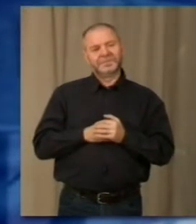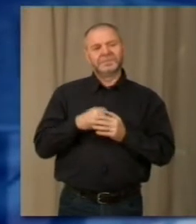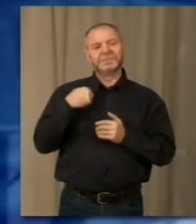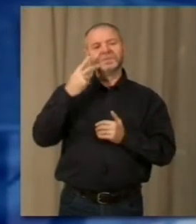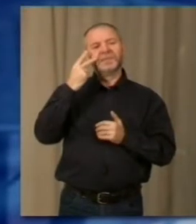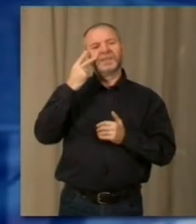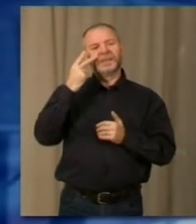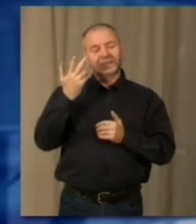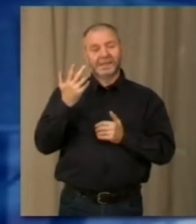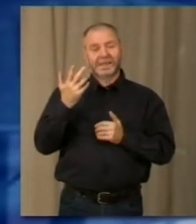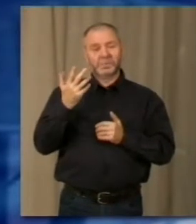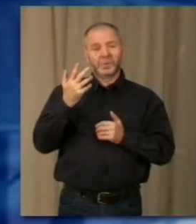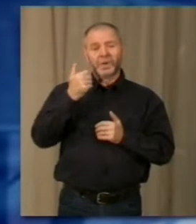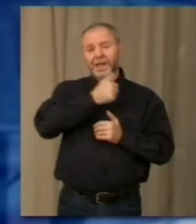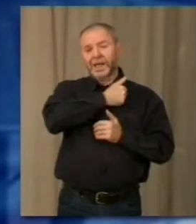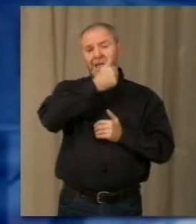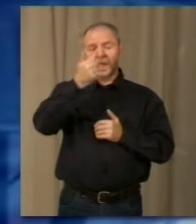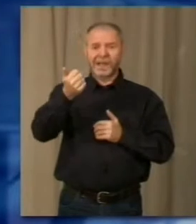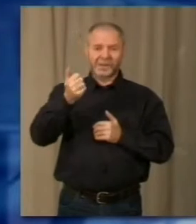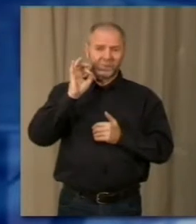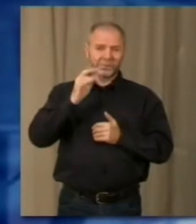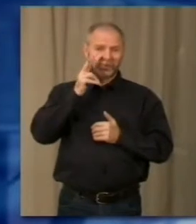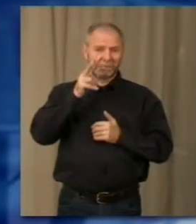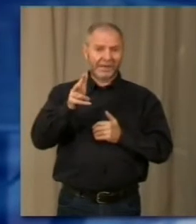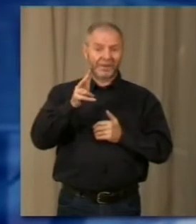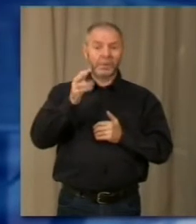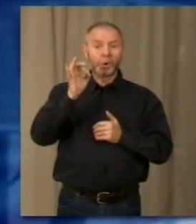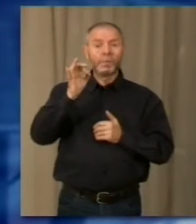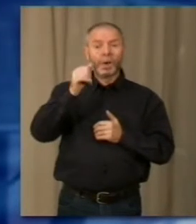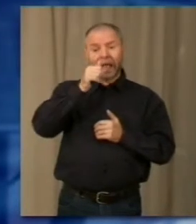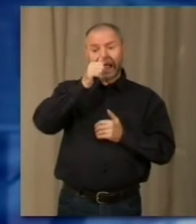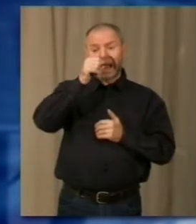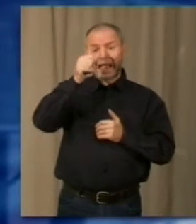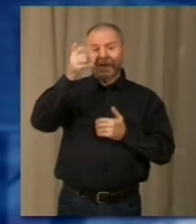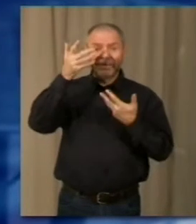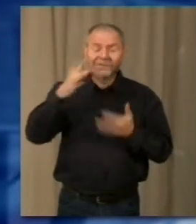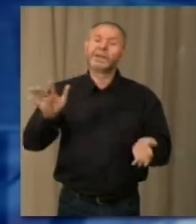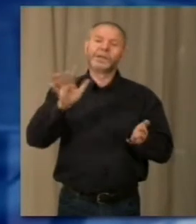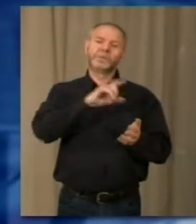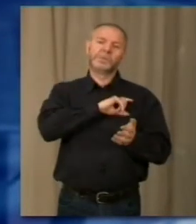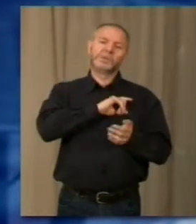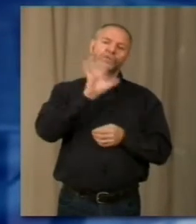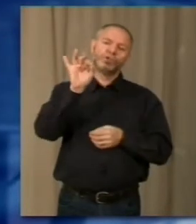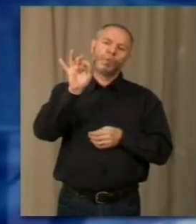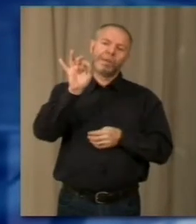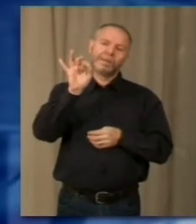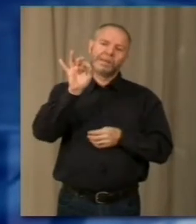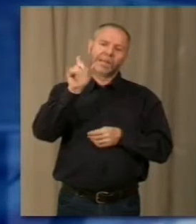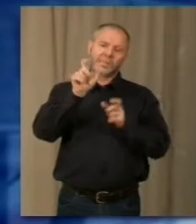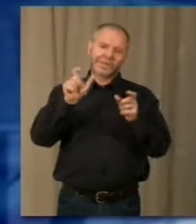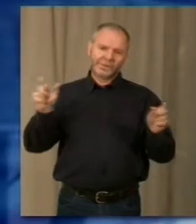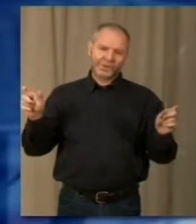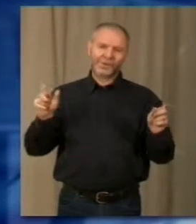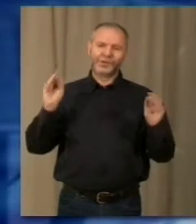nel loro imprese sportive, ma soprattutto alla fine dell'anno quando vengono premiati. E sono più di 50 gli atleti che il